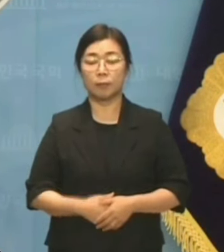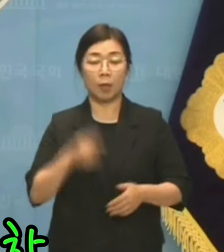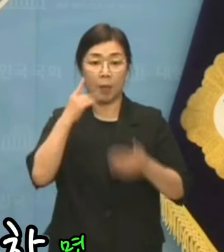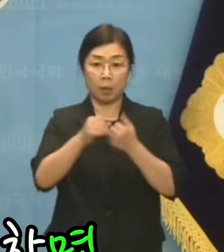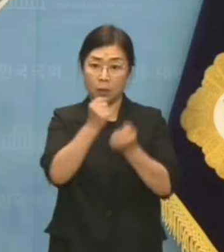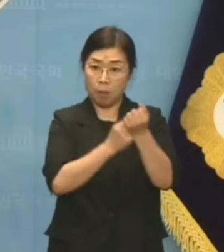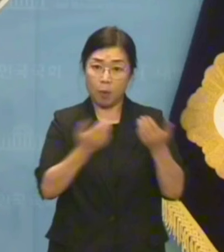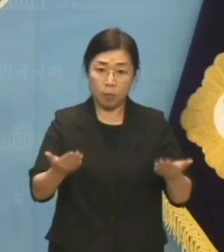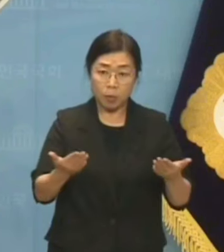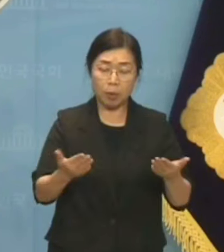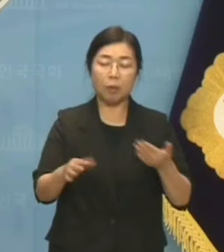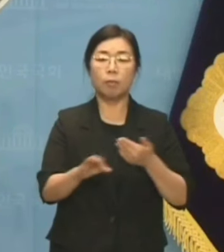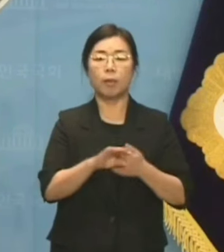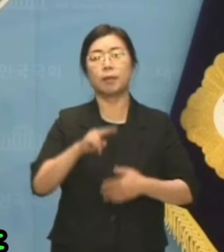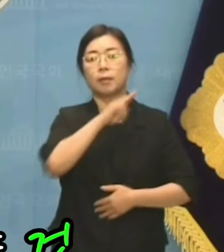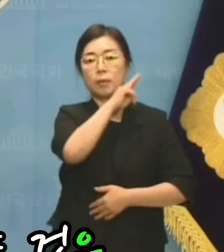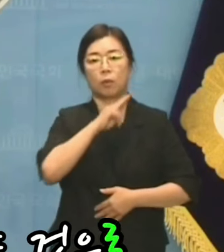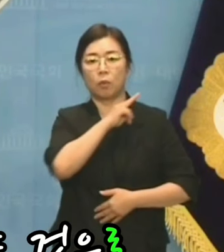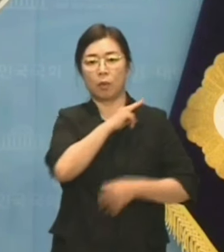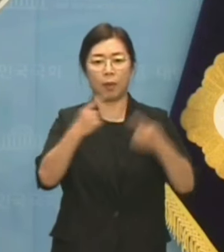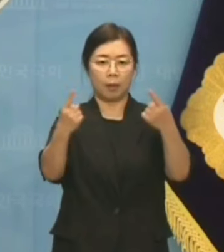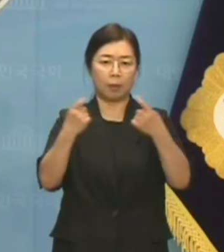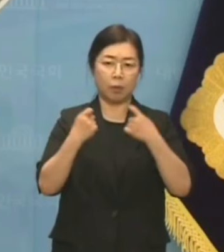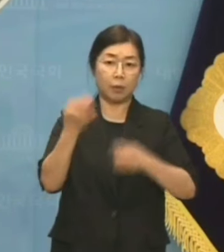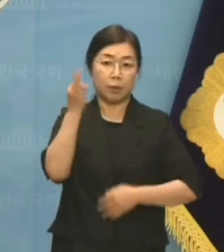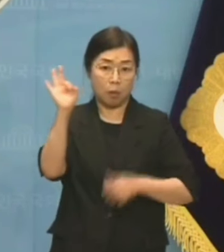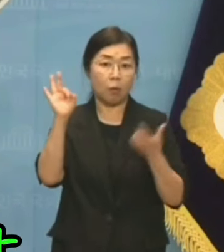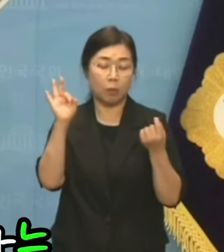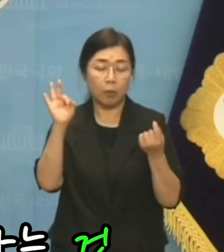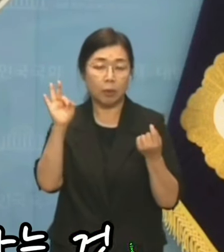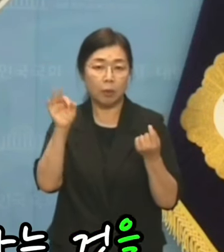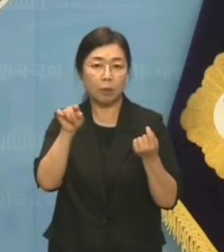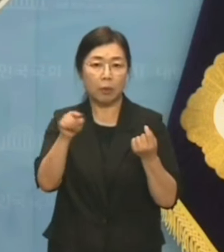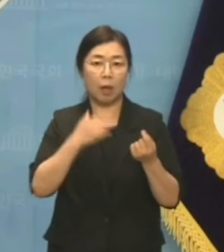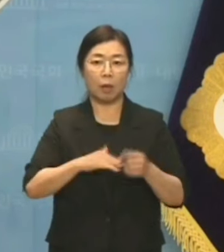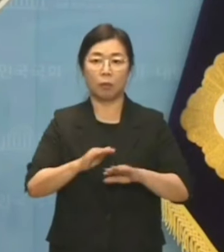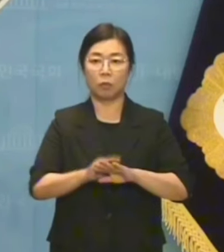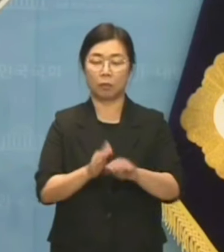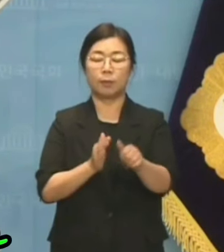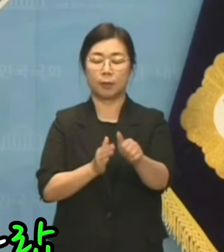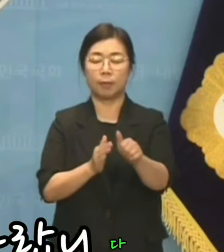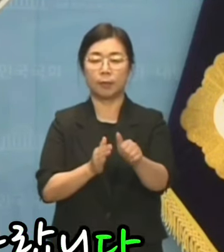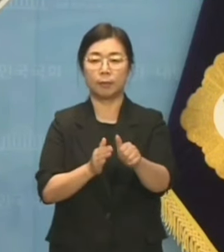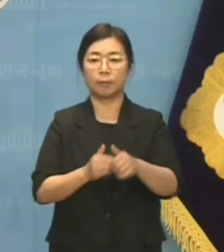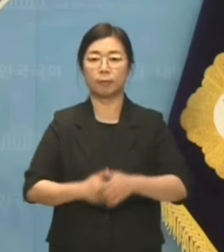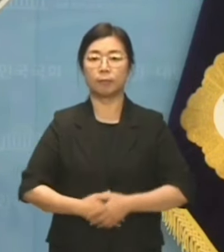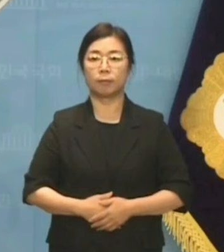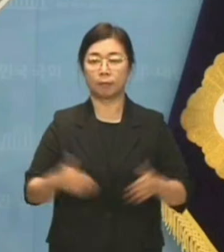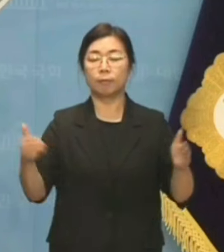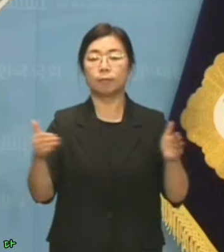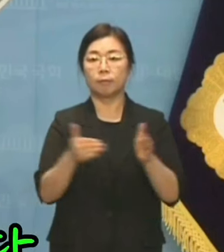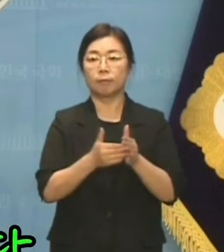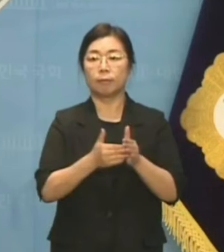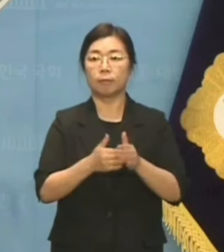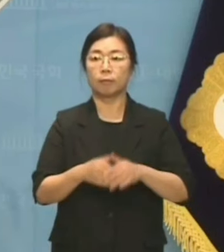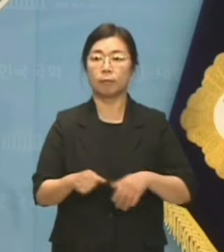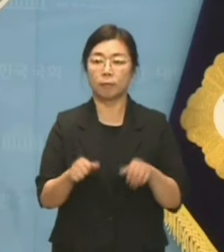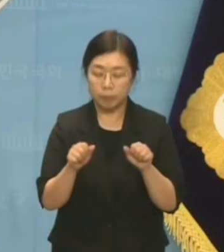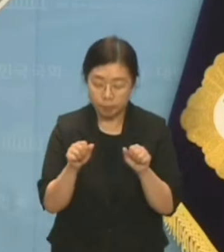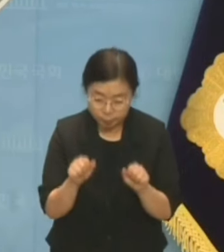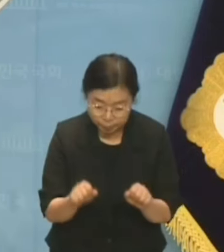해명하지 못하면 의혹을 인정하는 것으로 볼 수밖에 없다는 것을 명심하시기 바랍니다. 이상입니다.